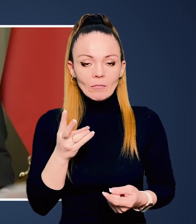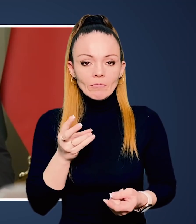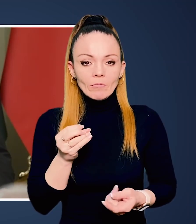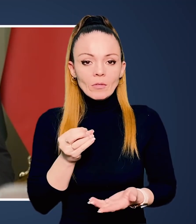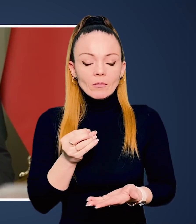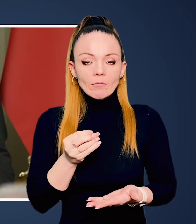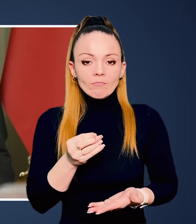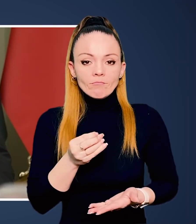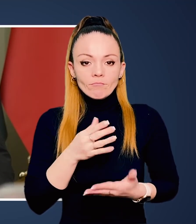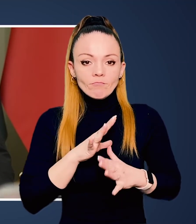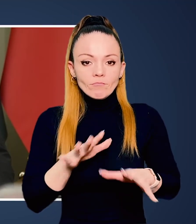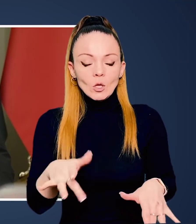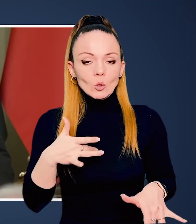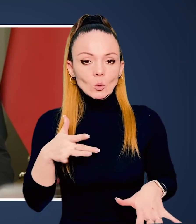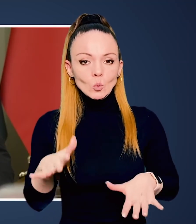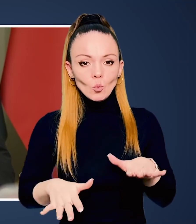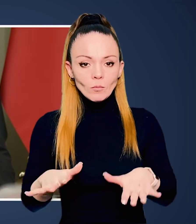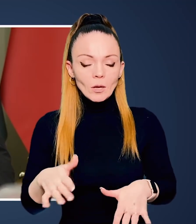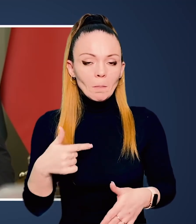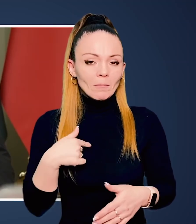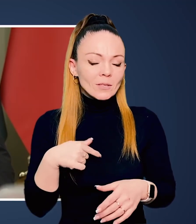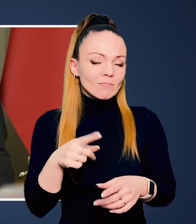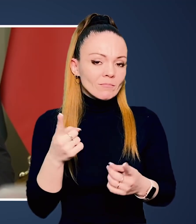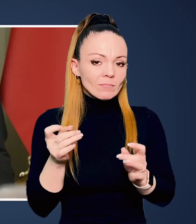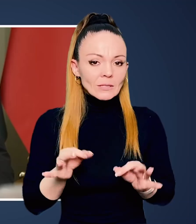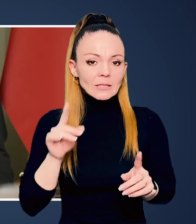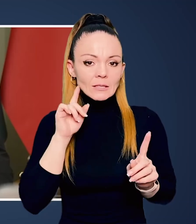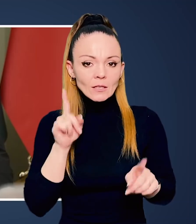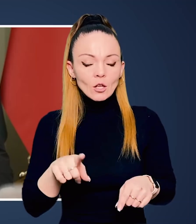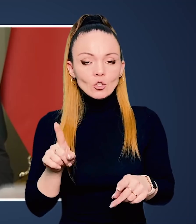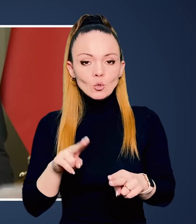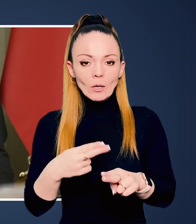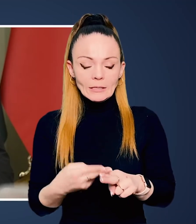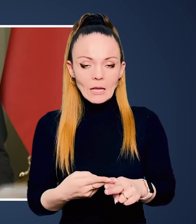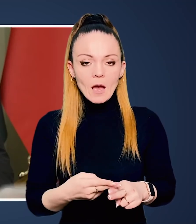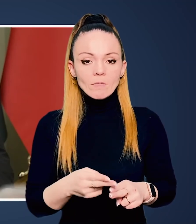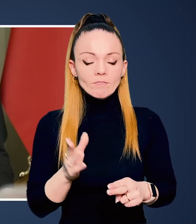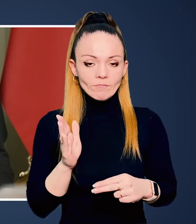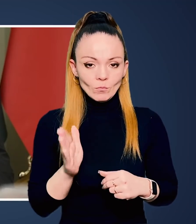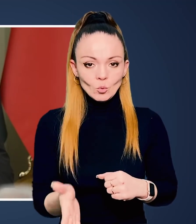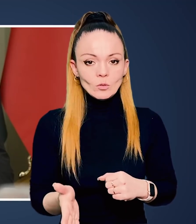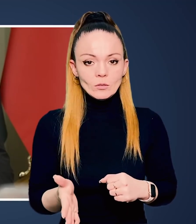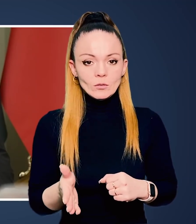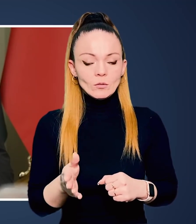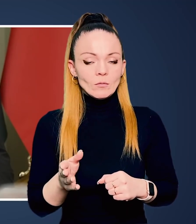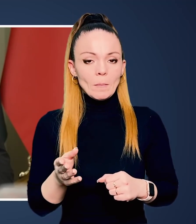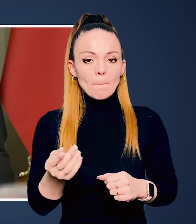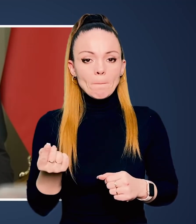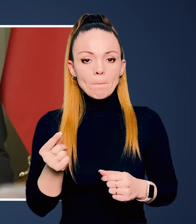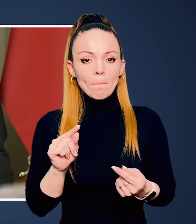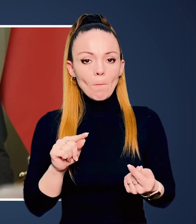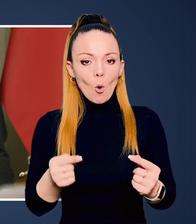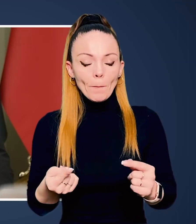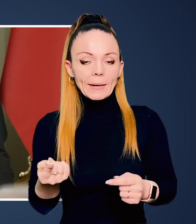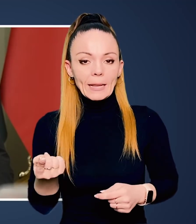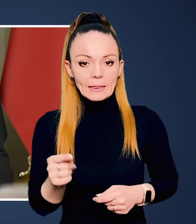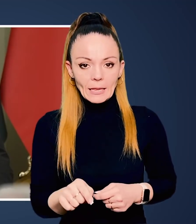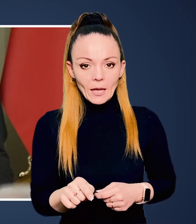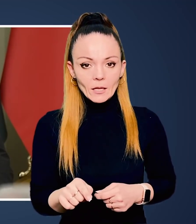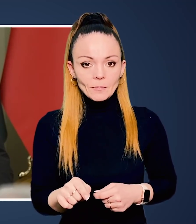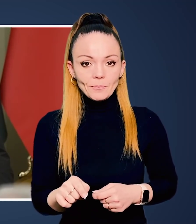не мав сумнівів. Ми досконало знали, що ця інвазія відбудеться, попри те,